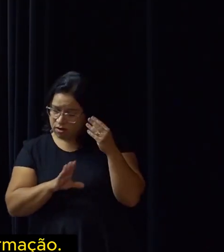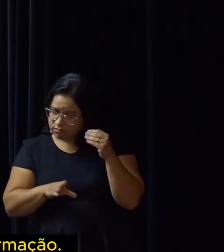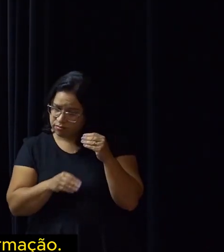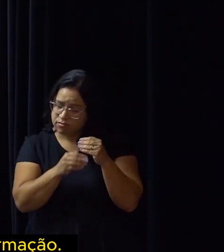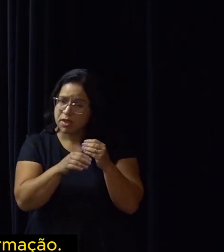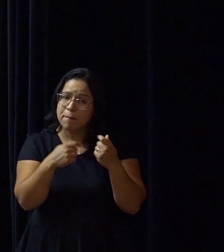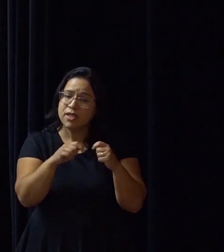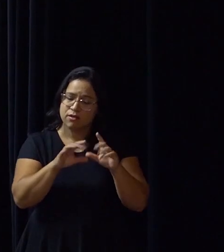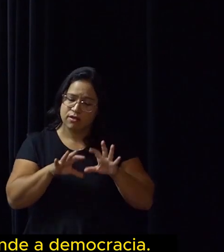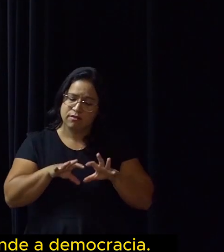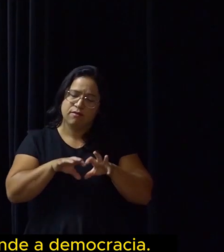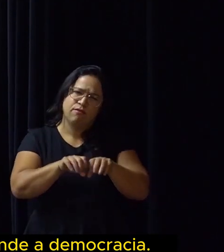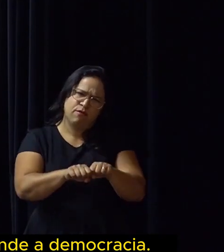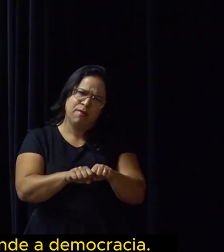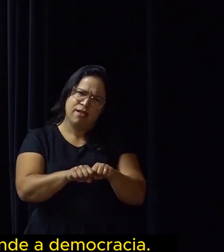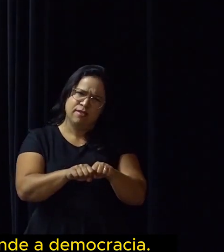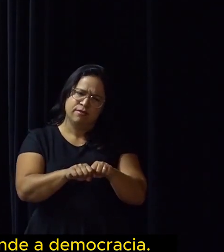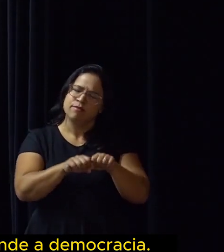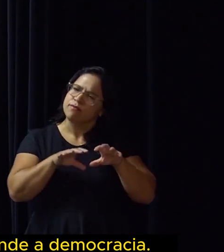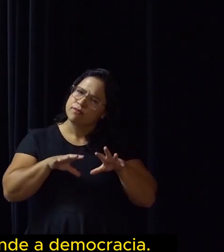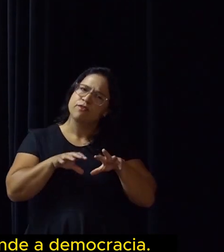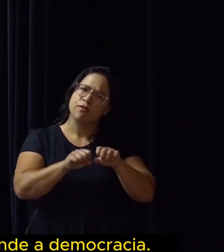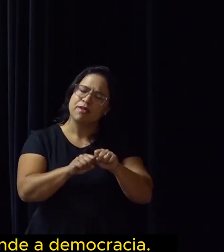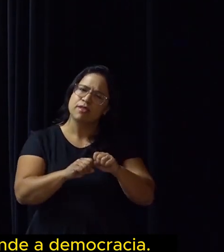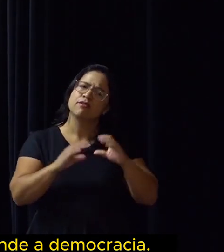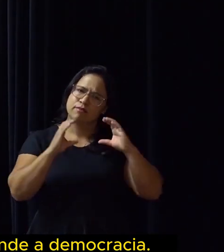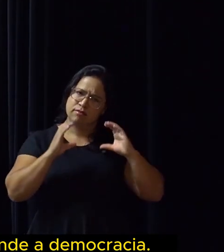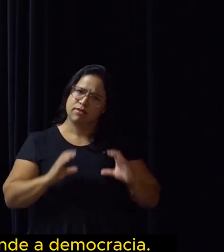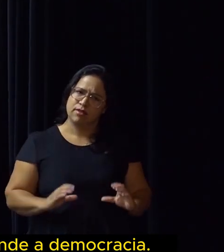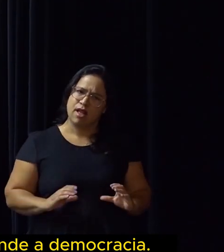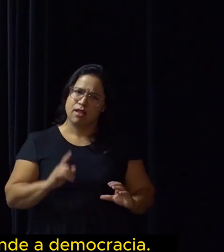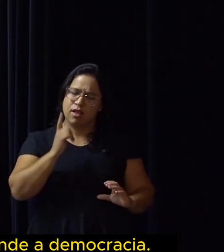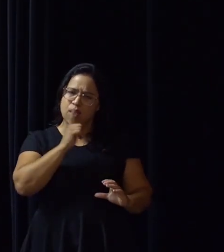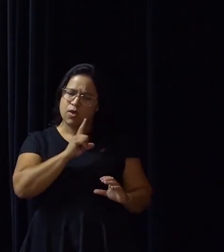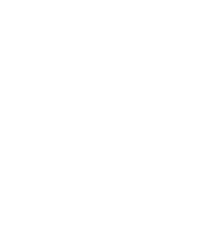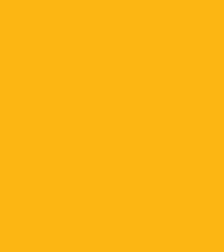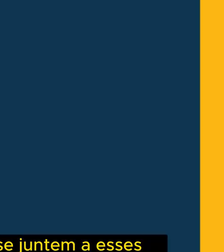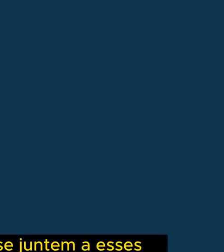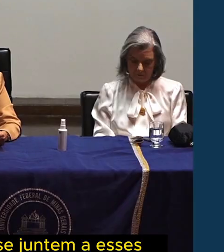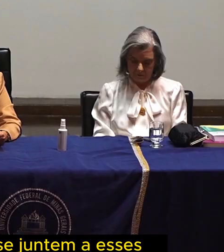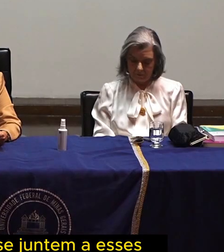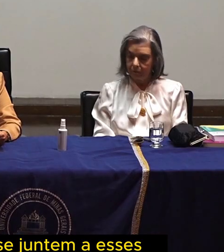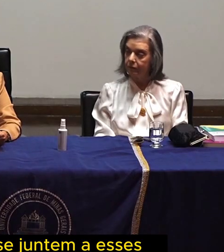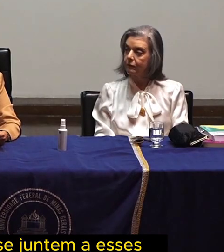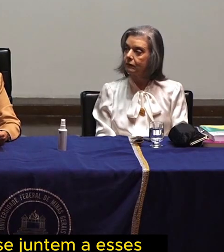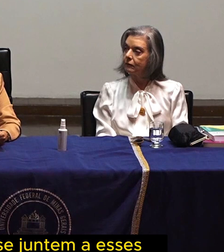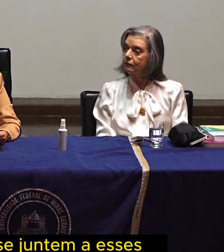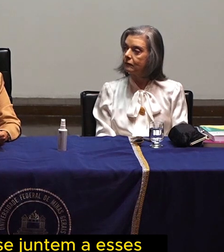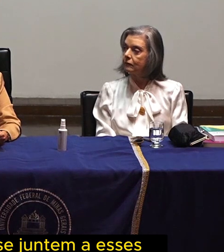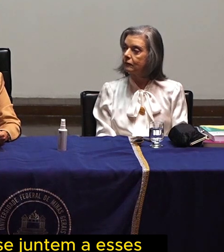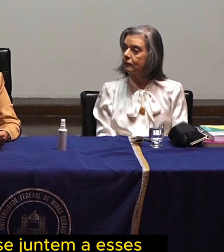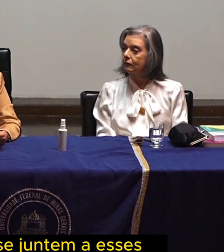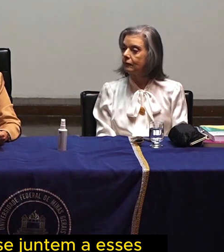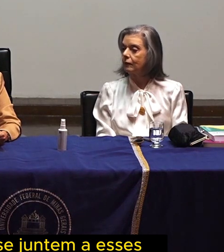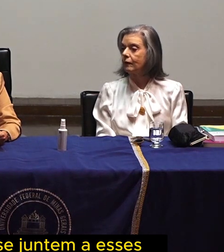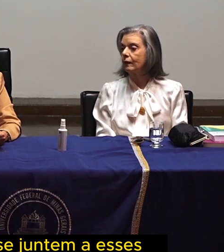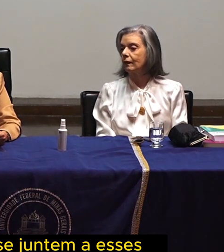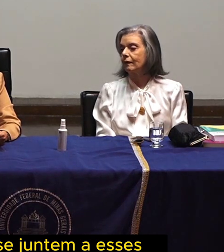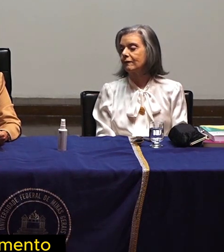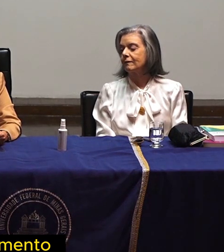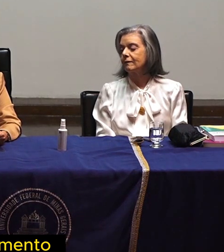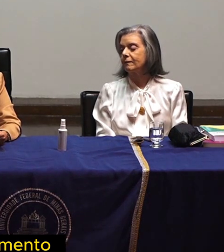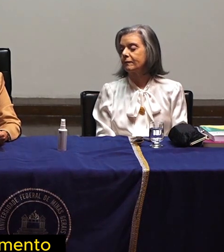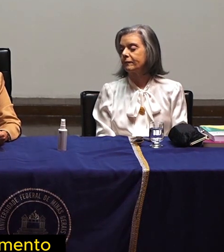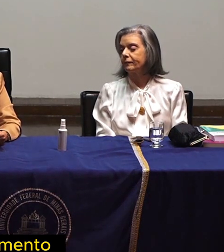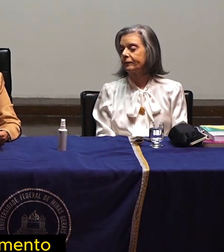formação, uma formação cidadã e que defende a democracia. Esperamos que outros projetos se juntem a